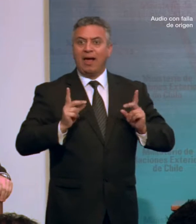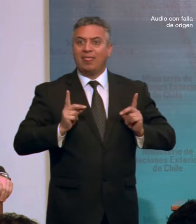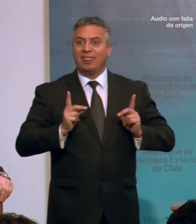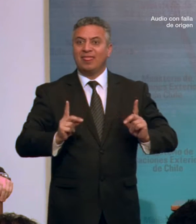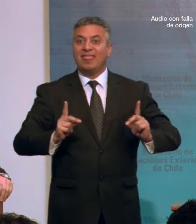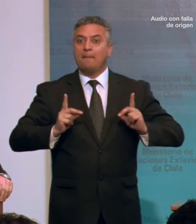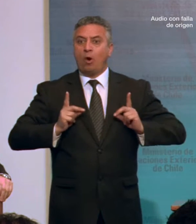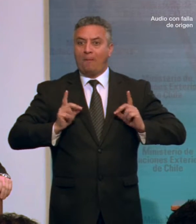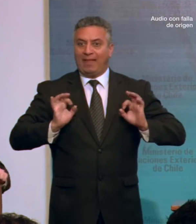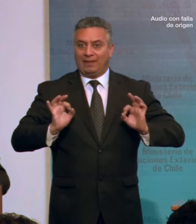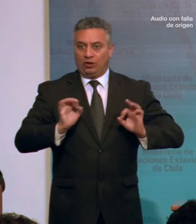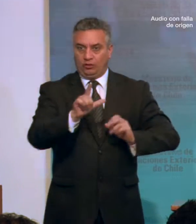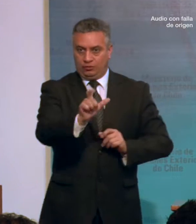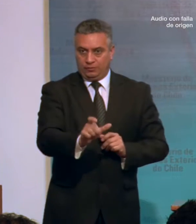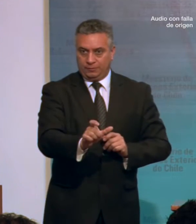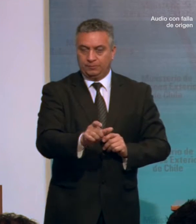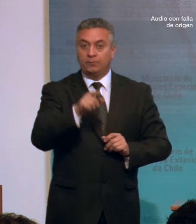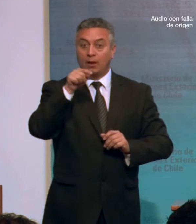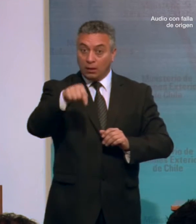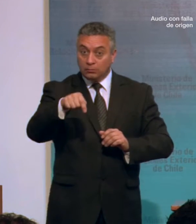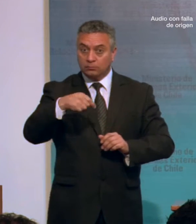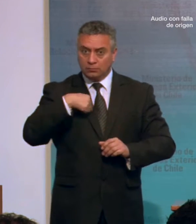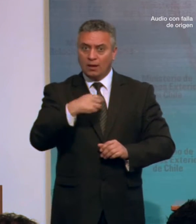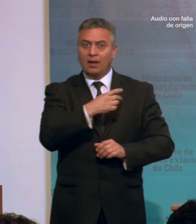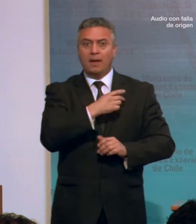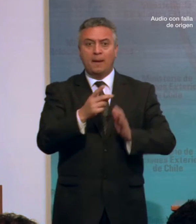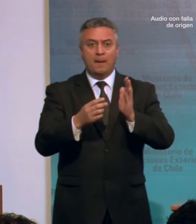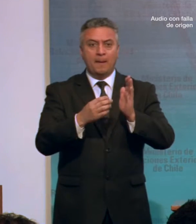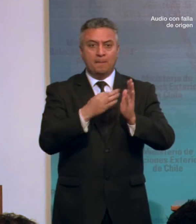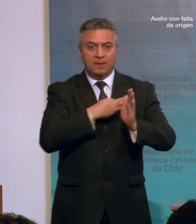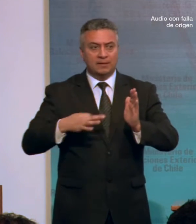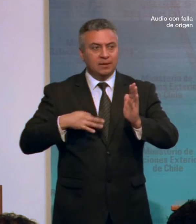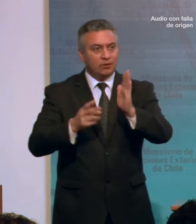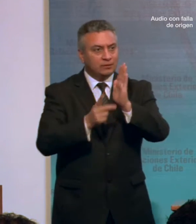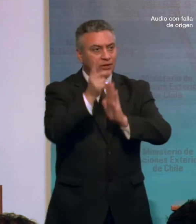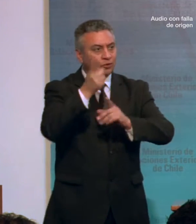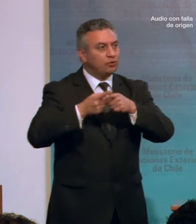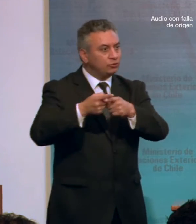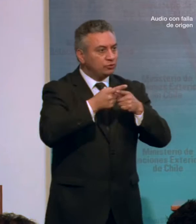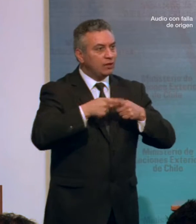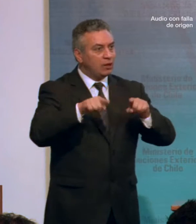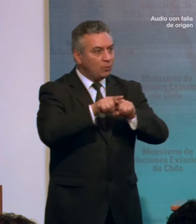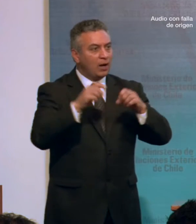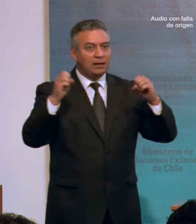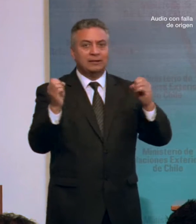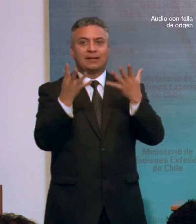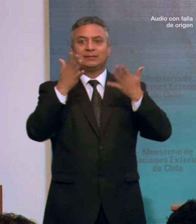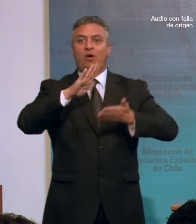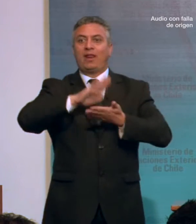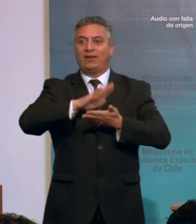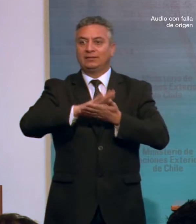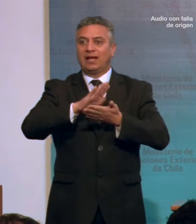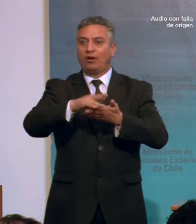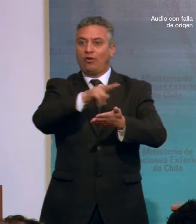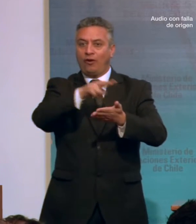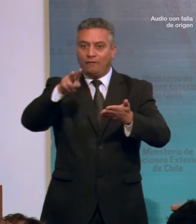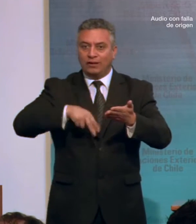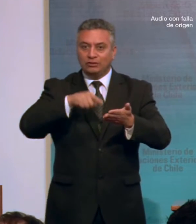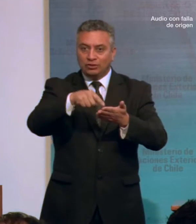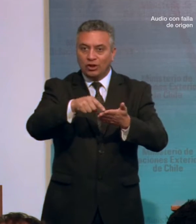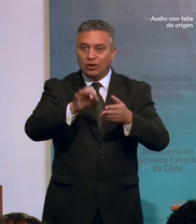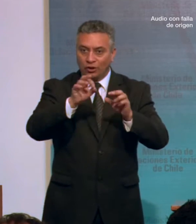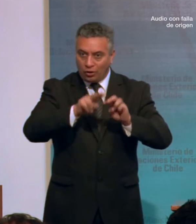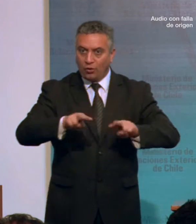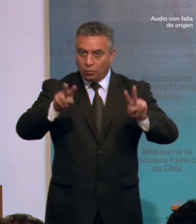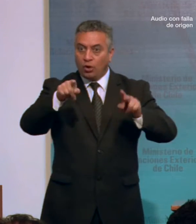Para el Ministerio de Ciencias de Conmemoración del décimo aniversario de la Convención de Naciones Unidas sobre los